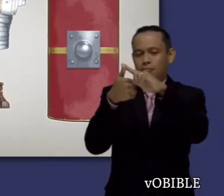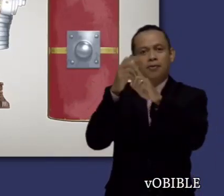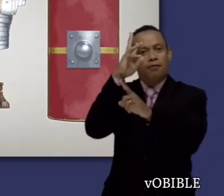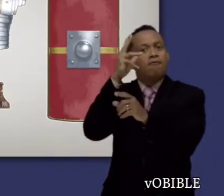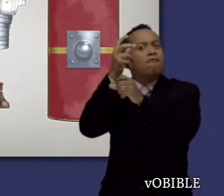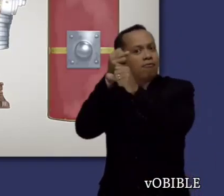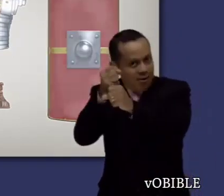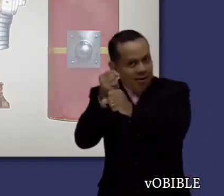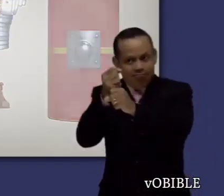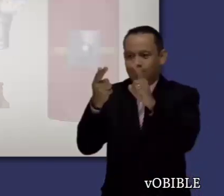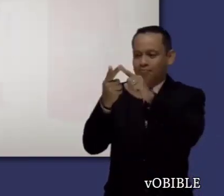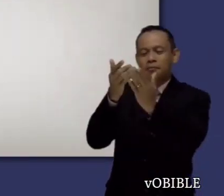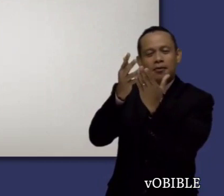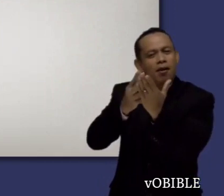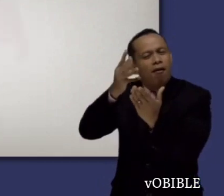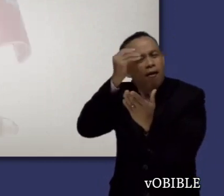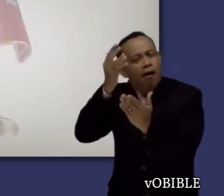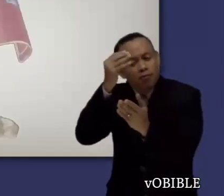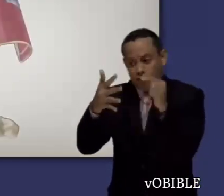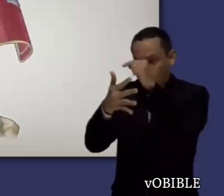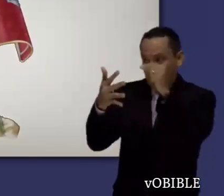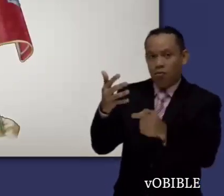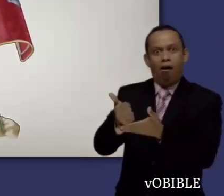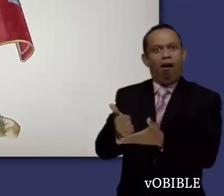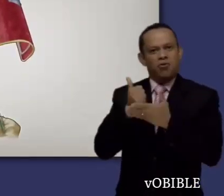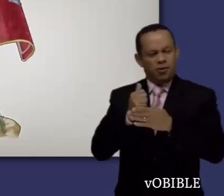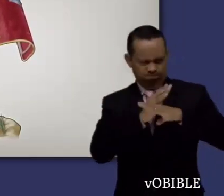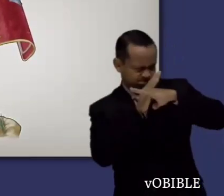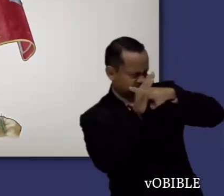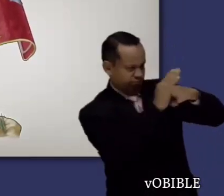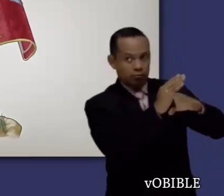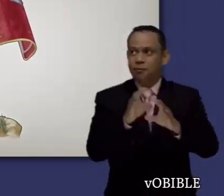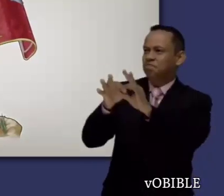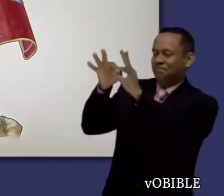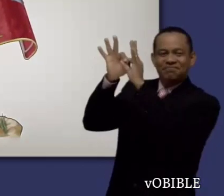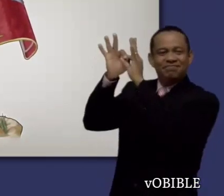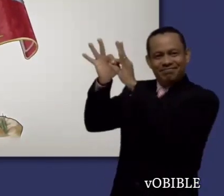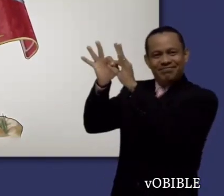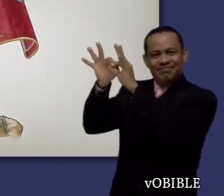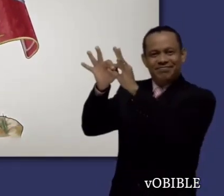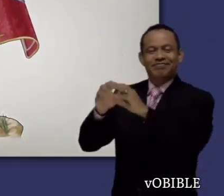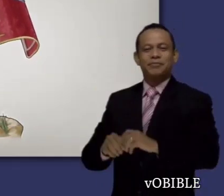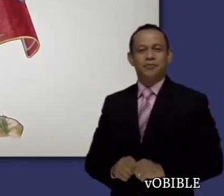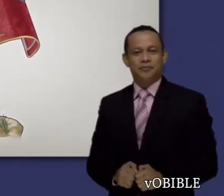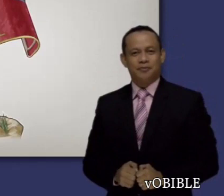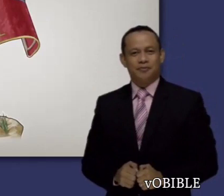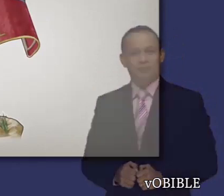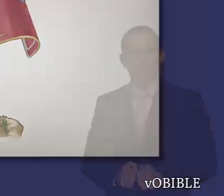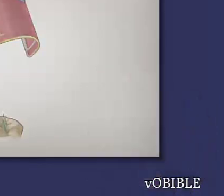espiritual. Si así lo hacían, podrían mantenerse fieles a pesar de los problemas.